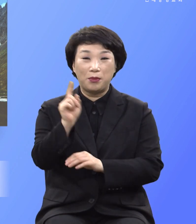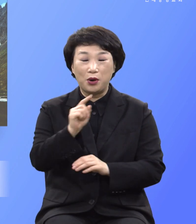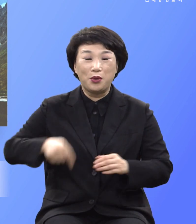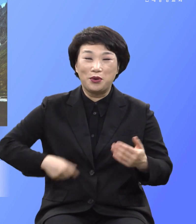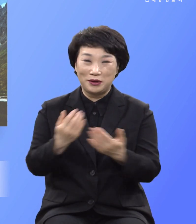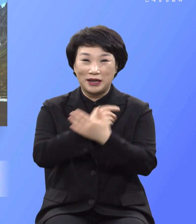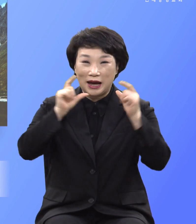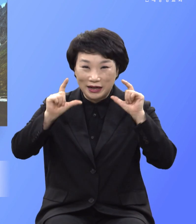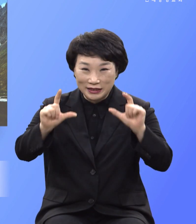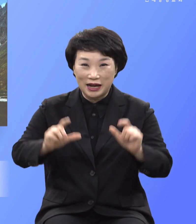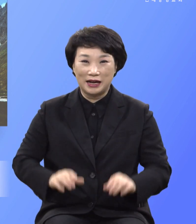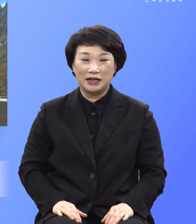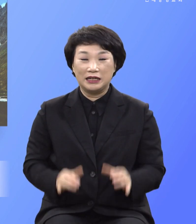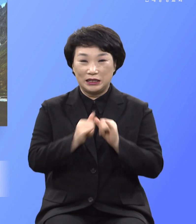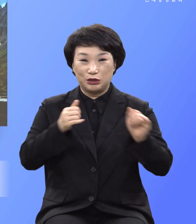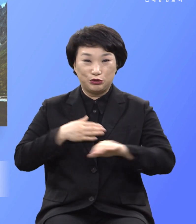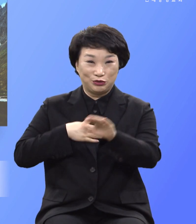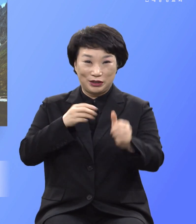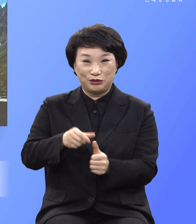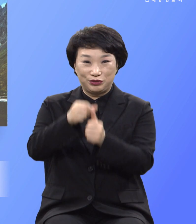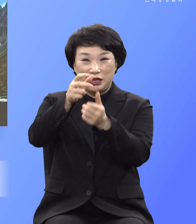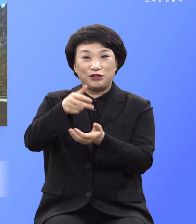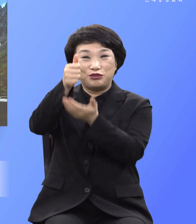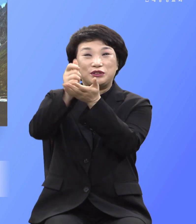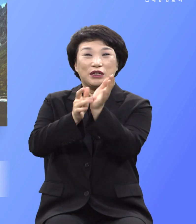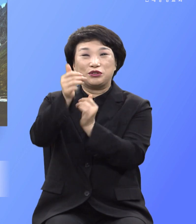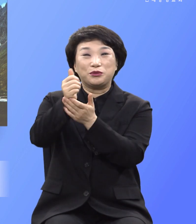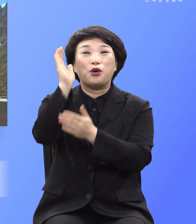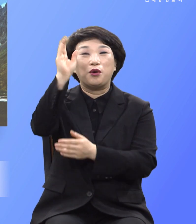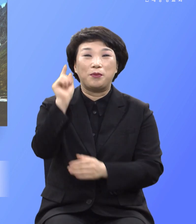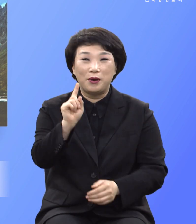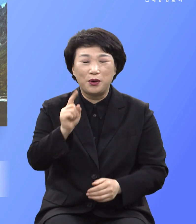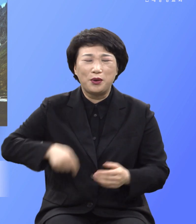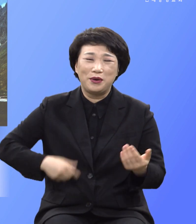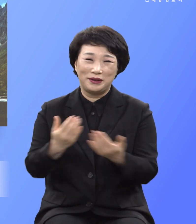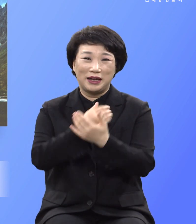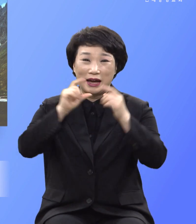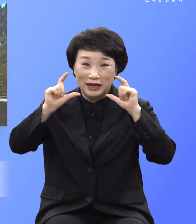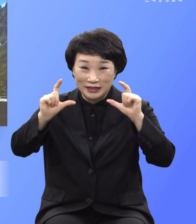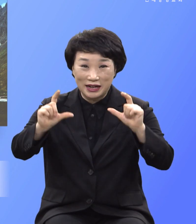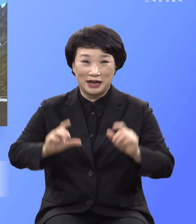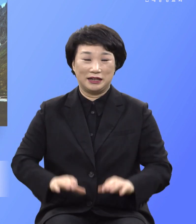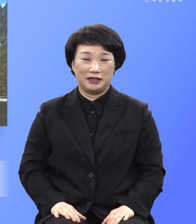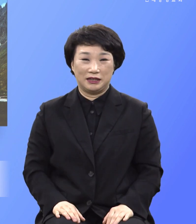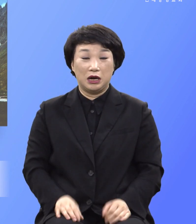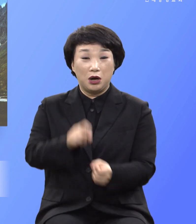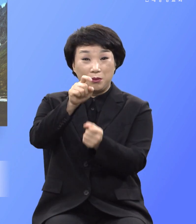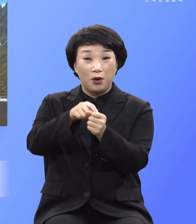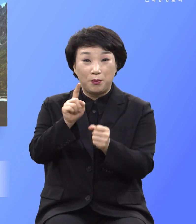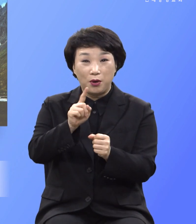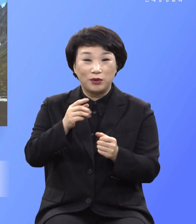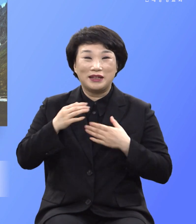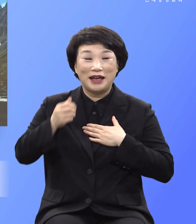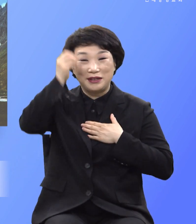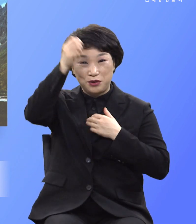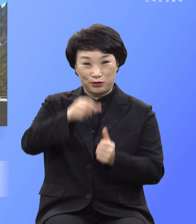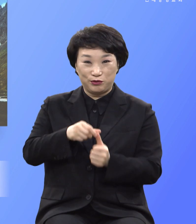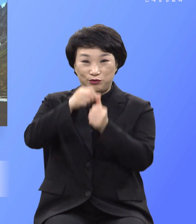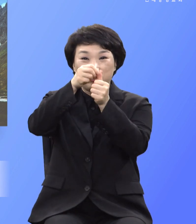인류 구세주인 예수께서도 회개하라 목적이 살려주는 것이라 이 말입니다